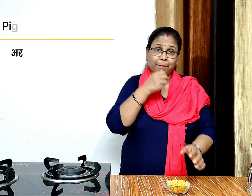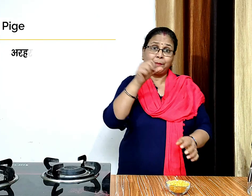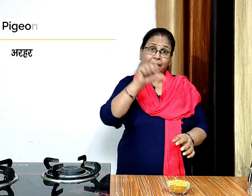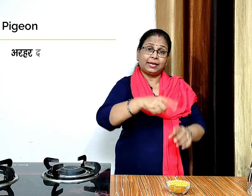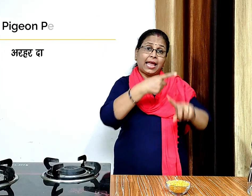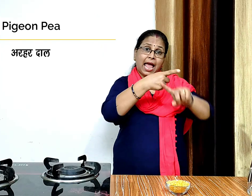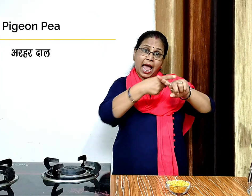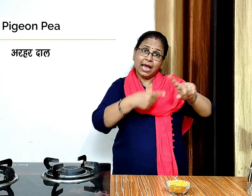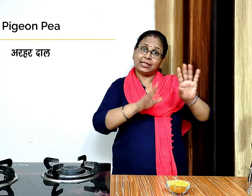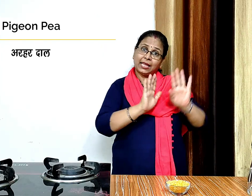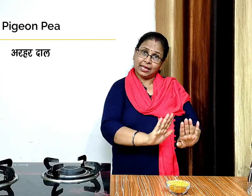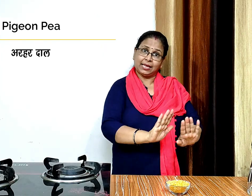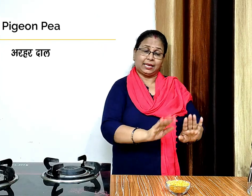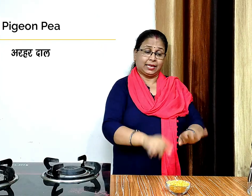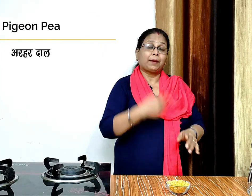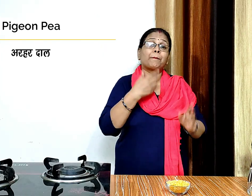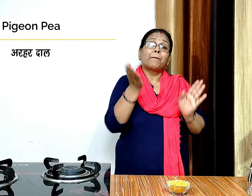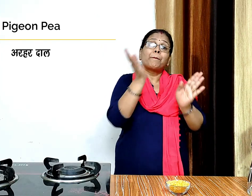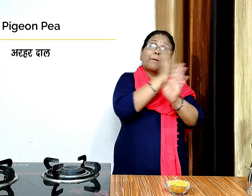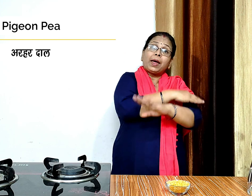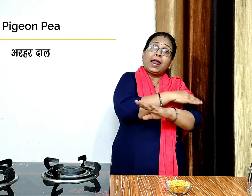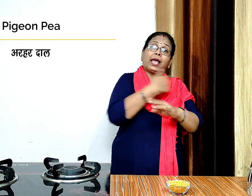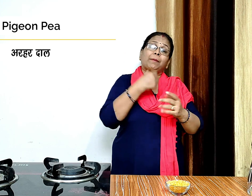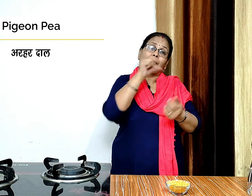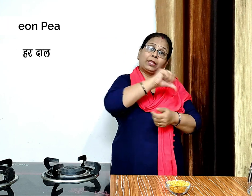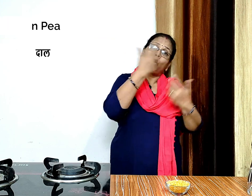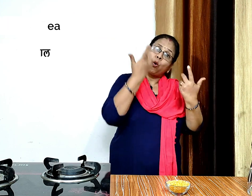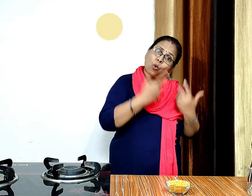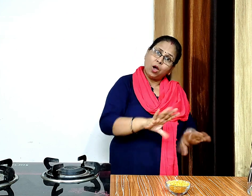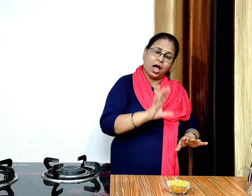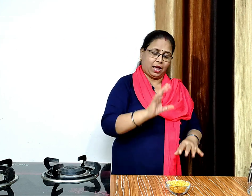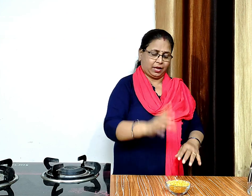हमने इसे पहले ही आदे घंटे के लिए पाने में बेगोकर रख दिया था